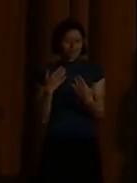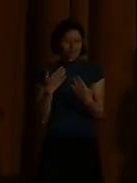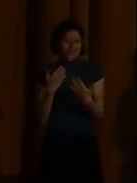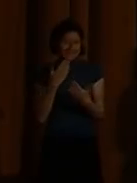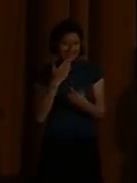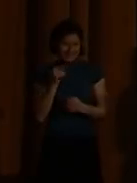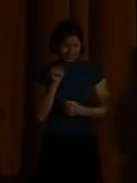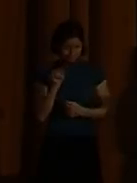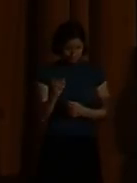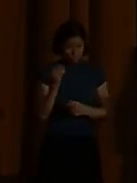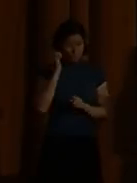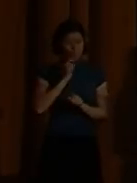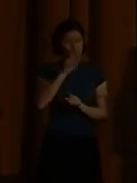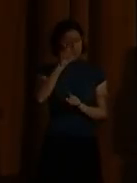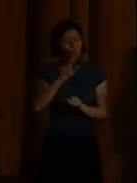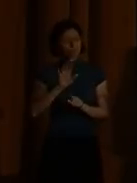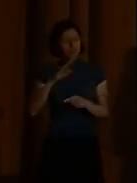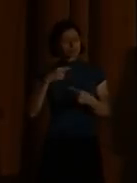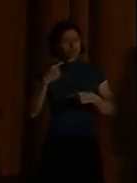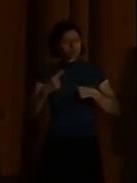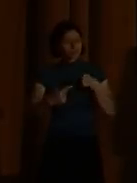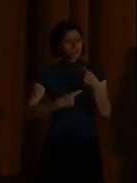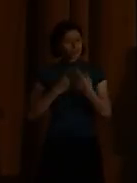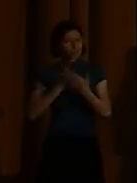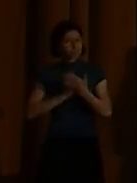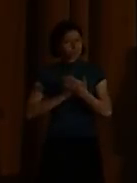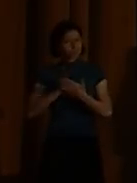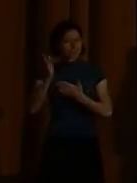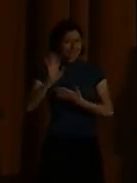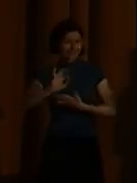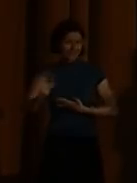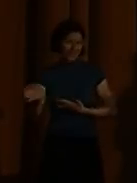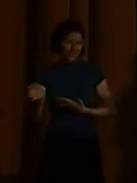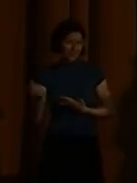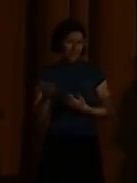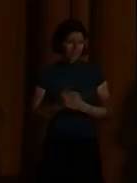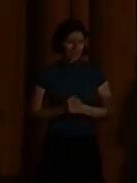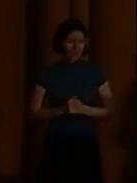Jeder Mensch ist Subjekt seines Lebens.